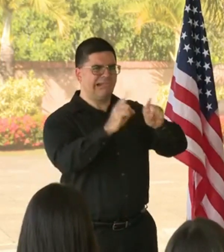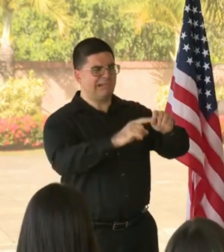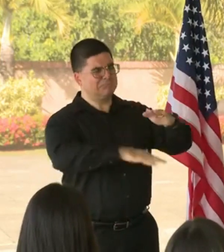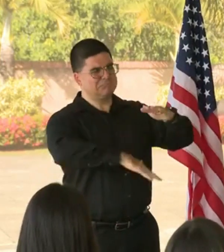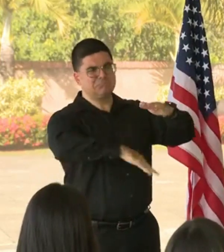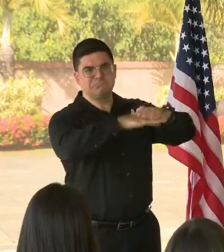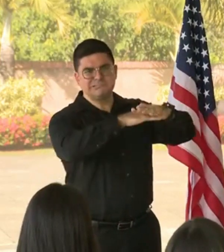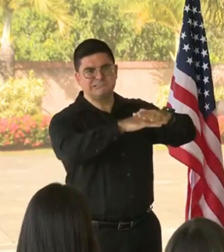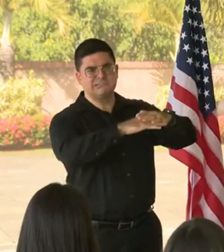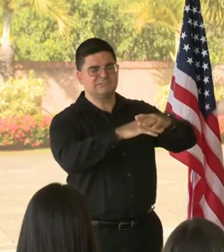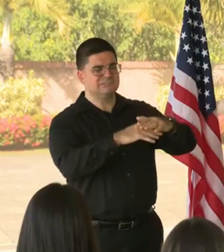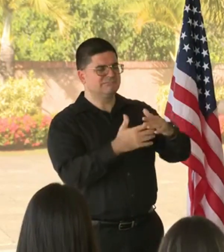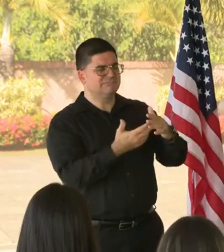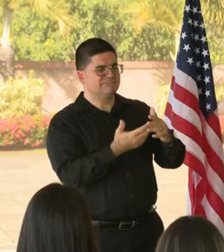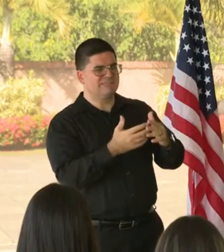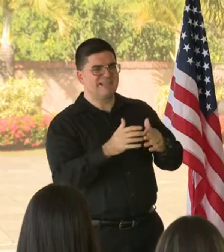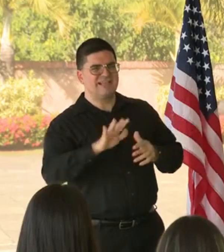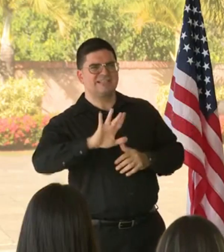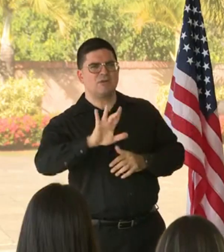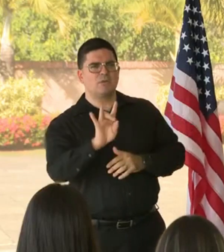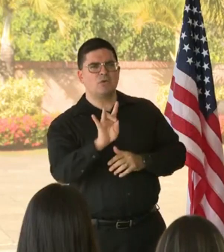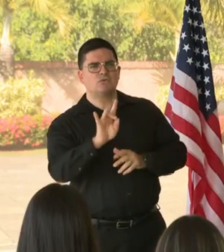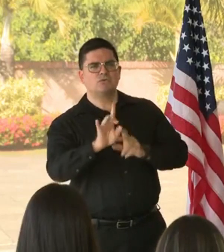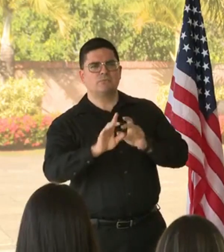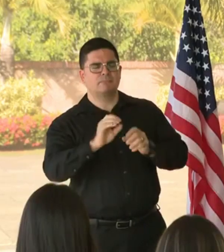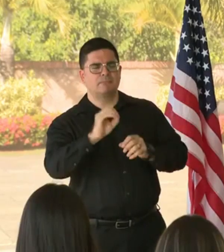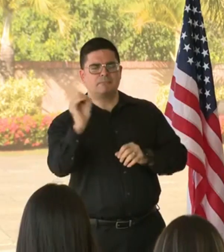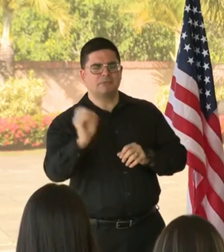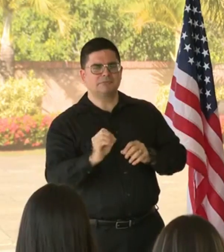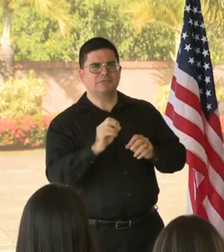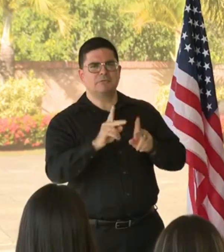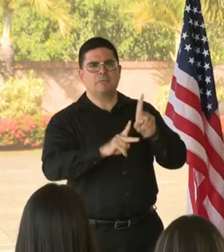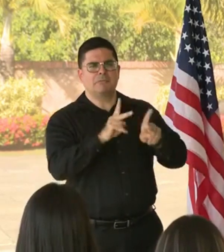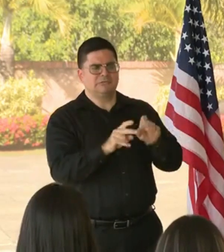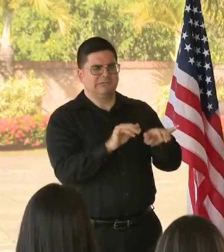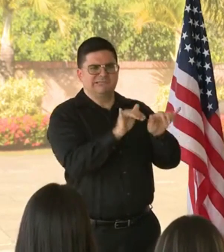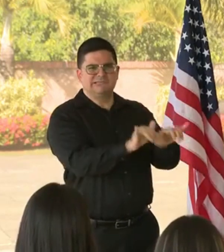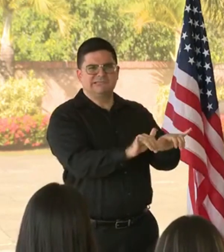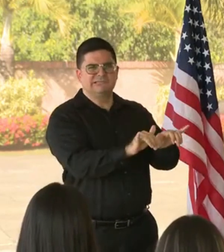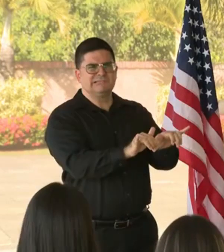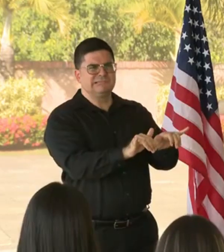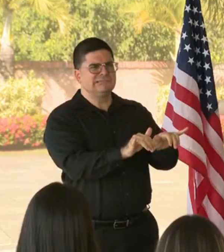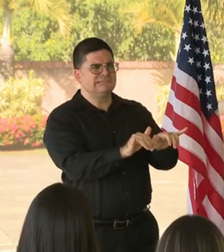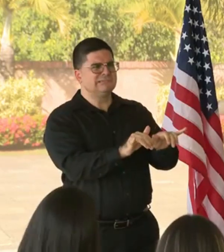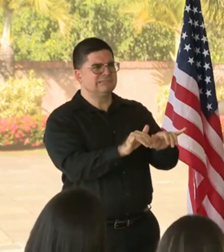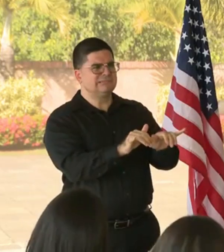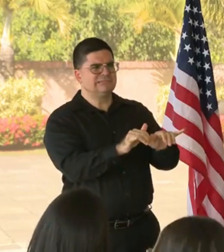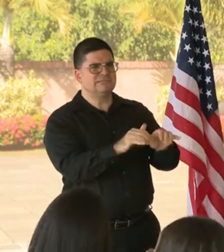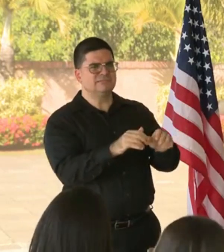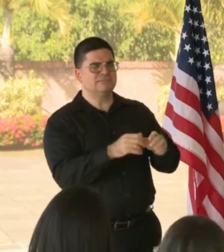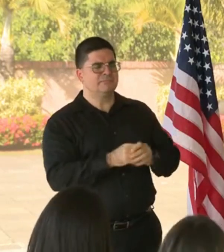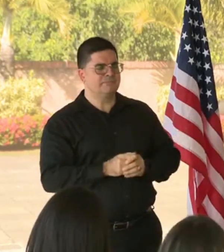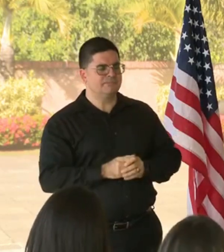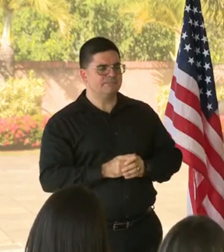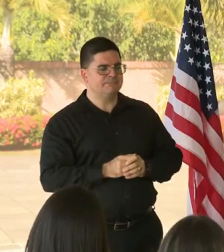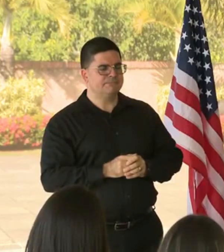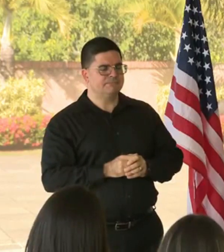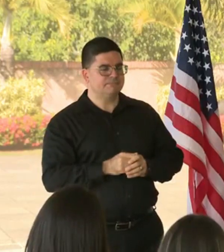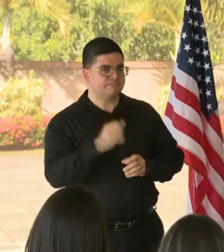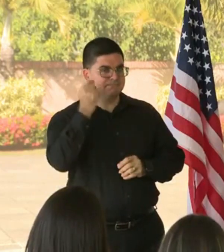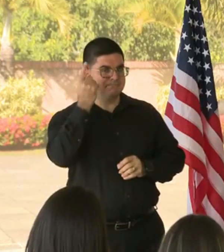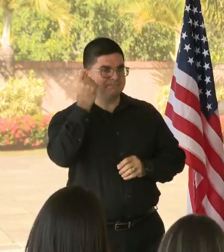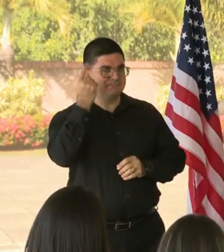instituciones han cumplido con los protocolos dispuestos la información debe ser provista a la agencia para